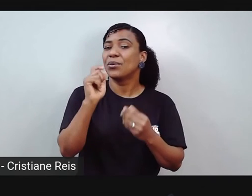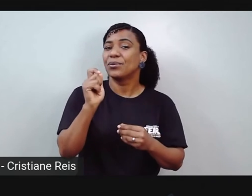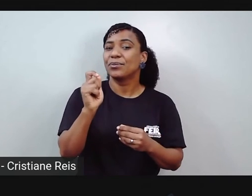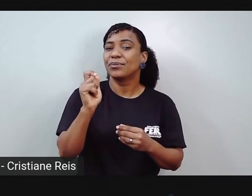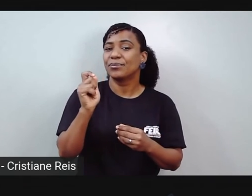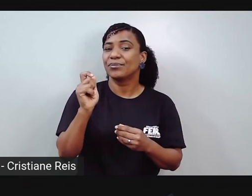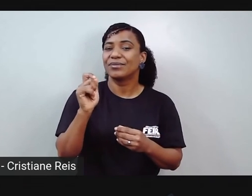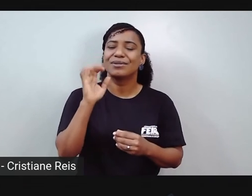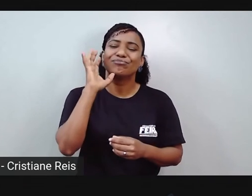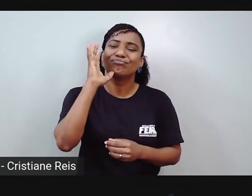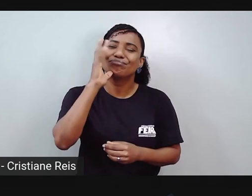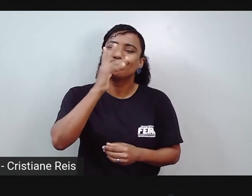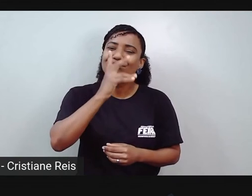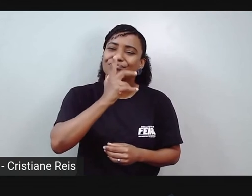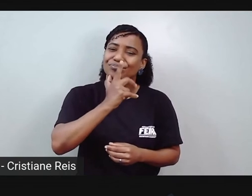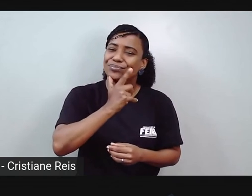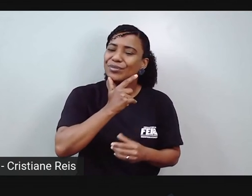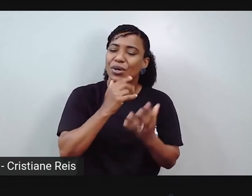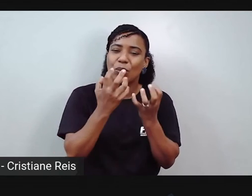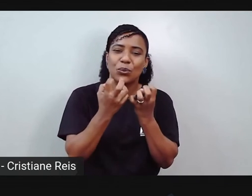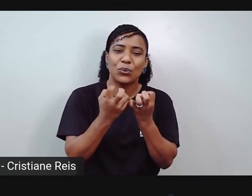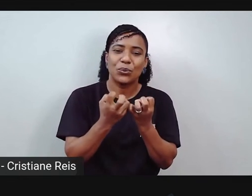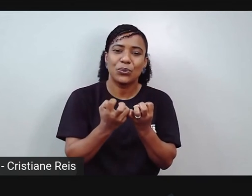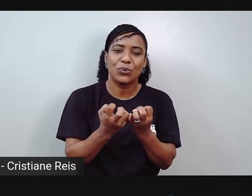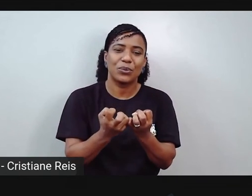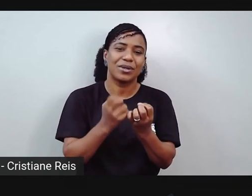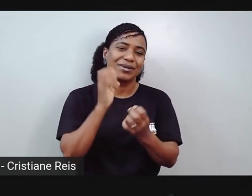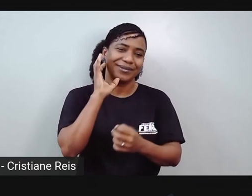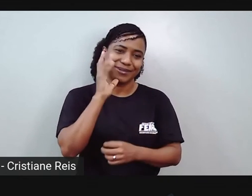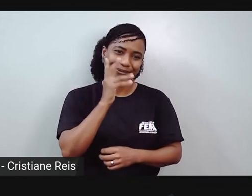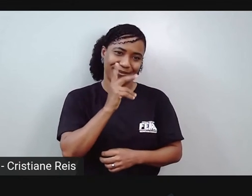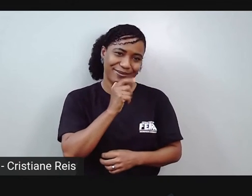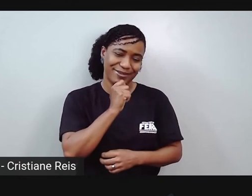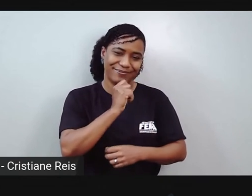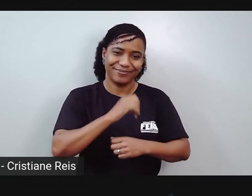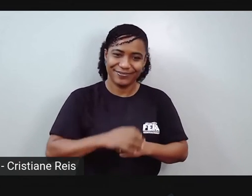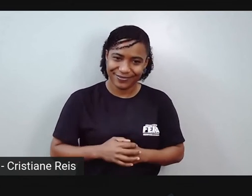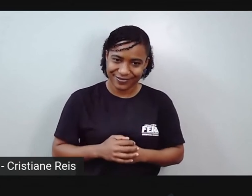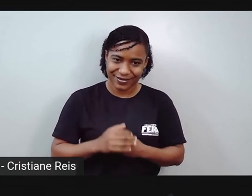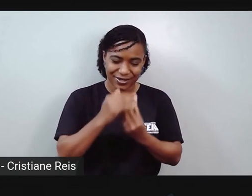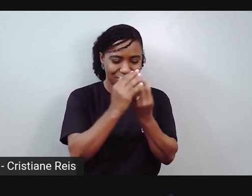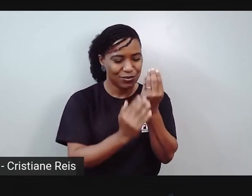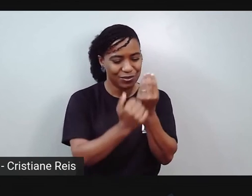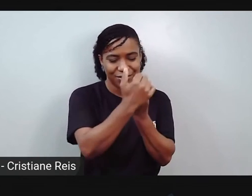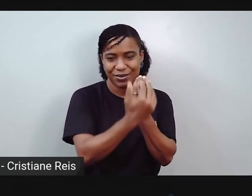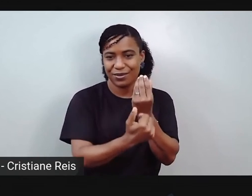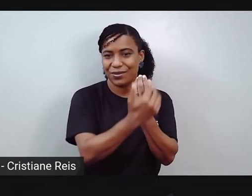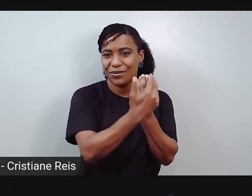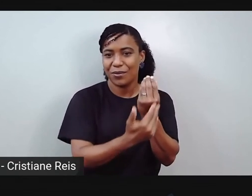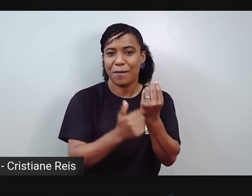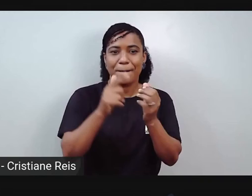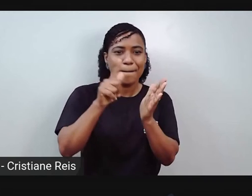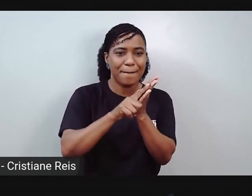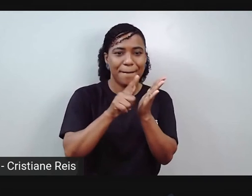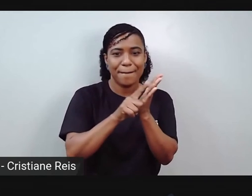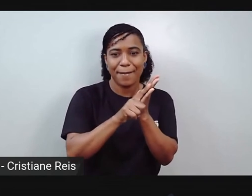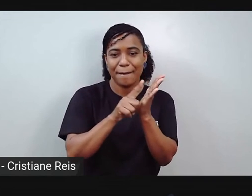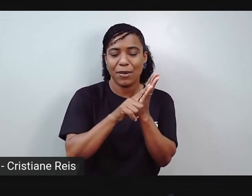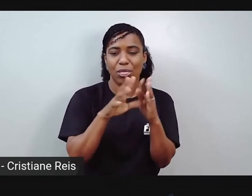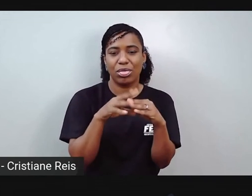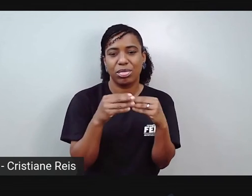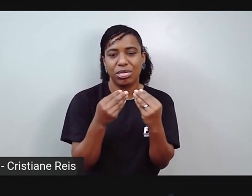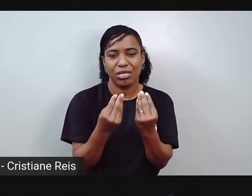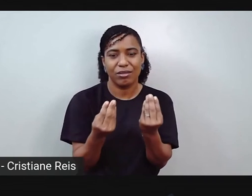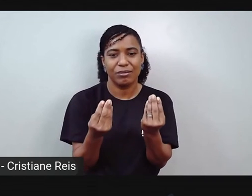Vai demorar muito para secar. Isso. E aí vai molhar demais o nosso rolinho, que é feito de papelão,